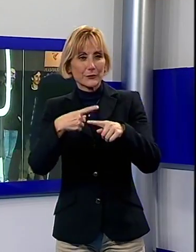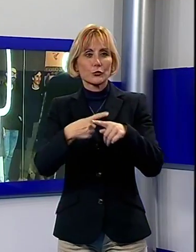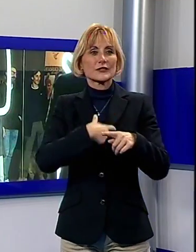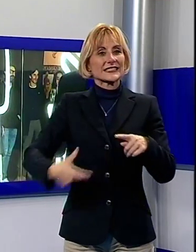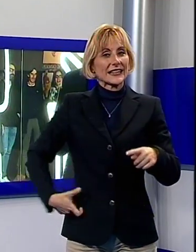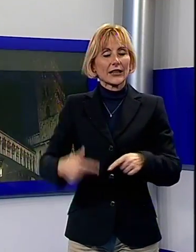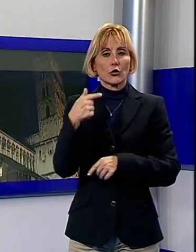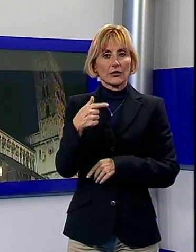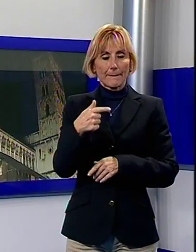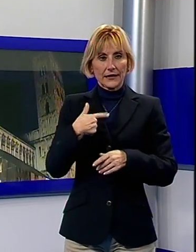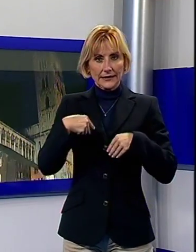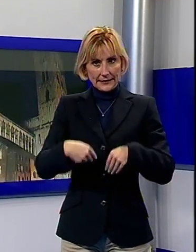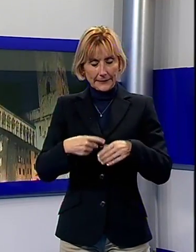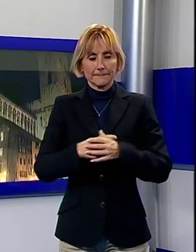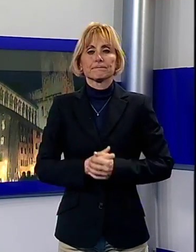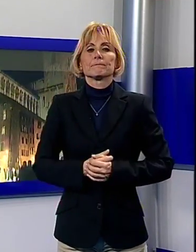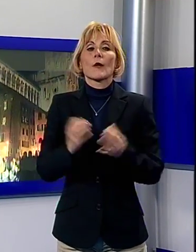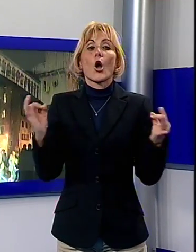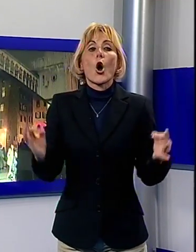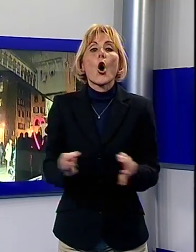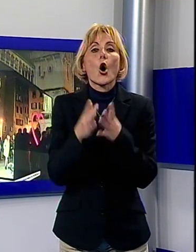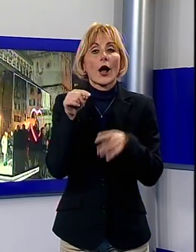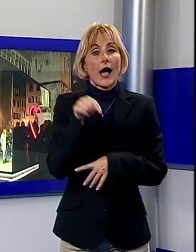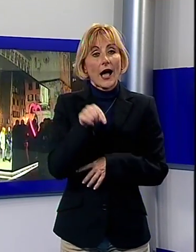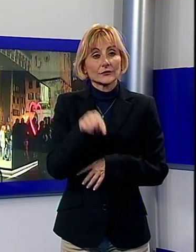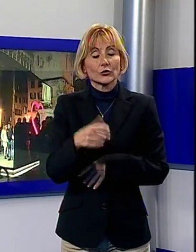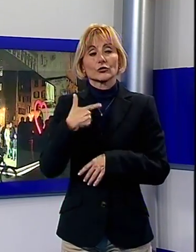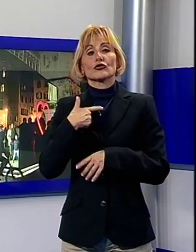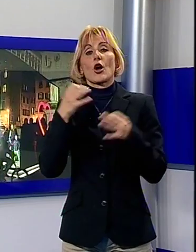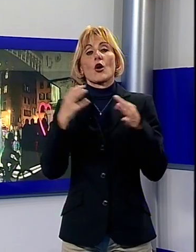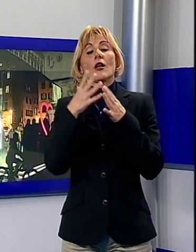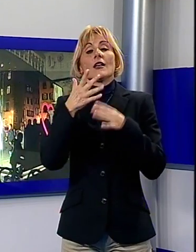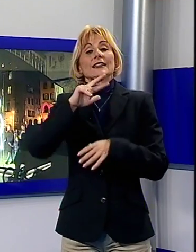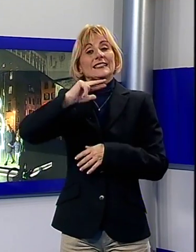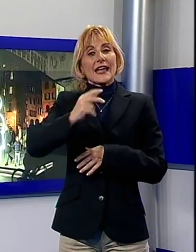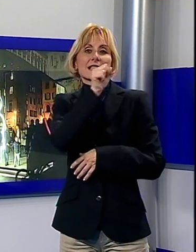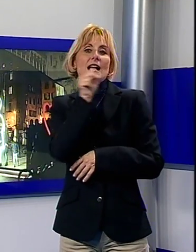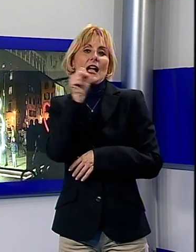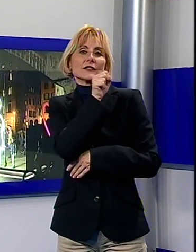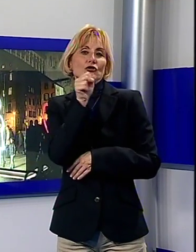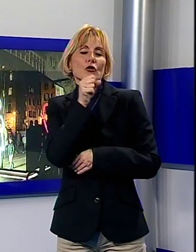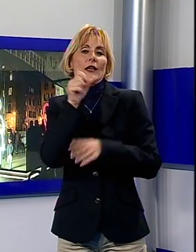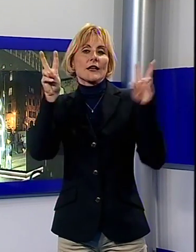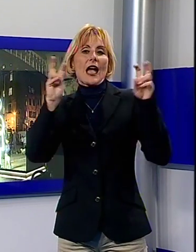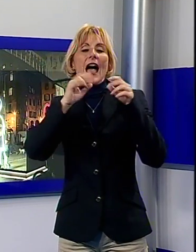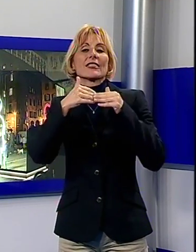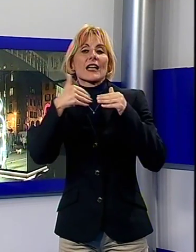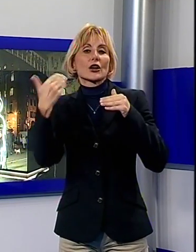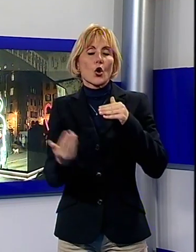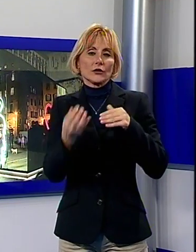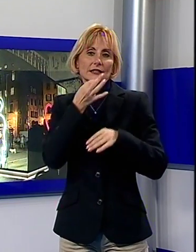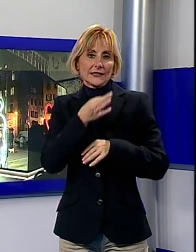sindaco Tambellini. Nell'occasione è stato presentato anche il brano Andare Oltre Si Può, nella sua versione